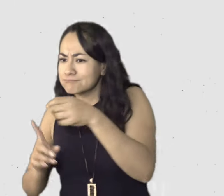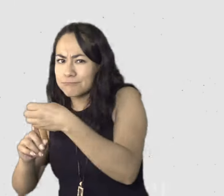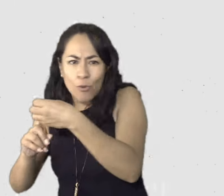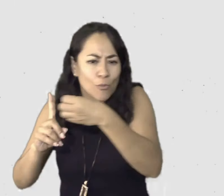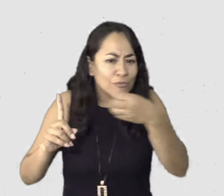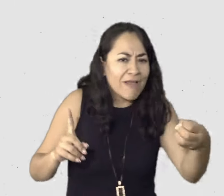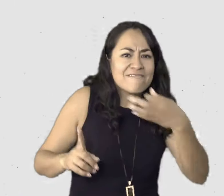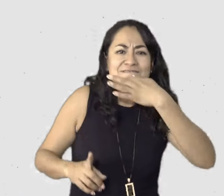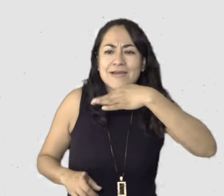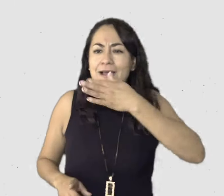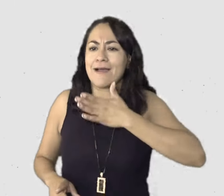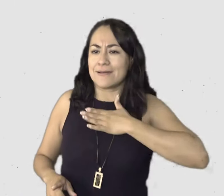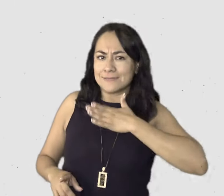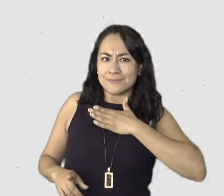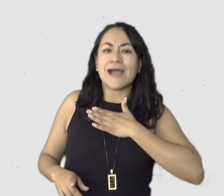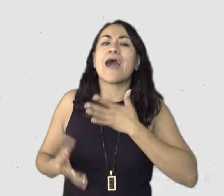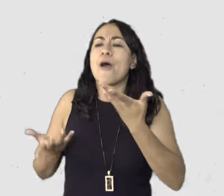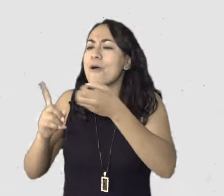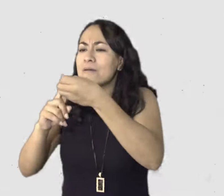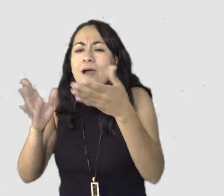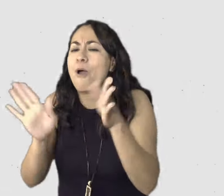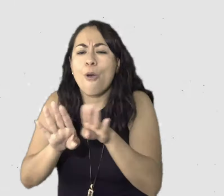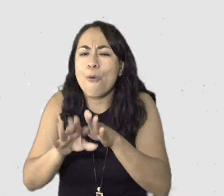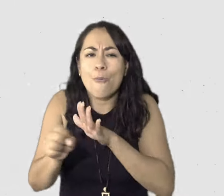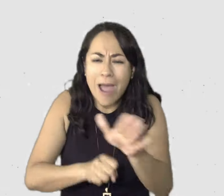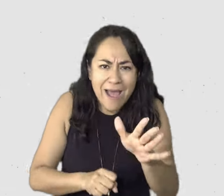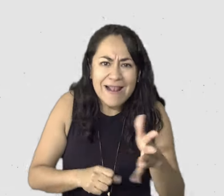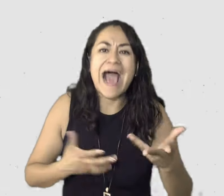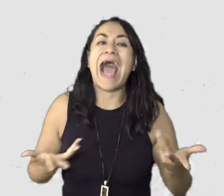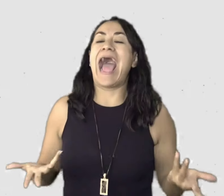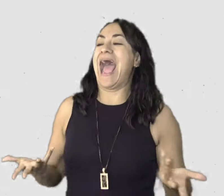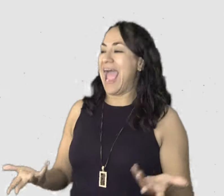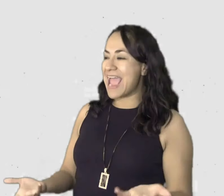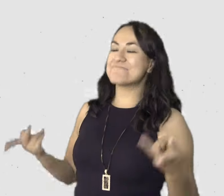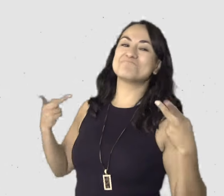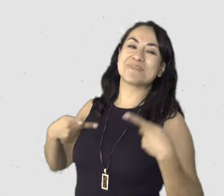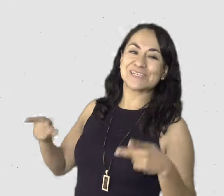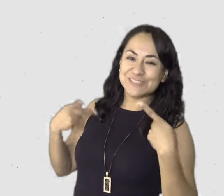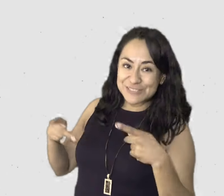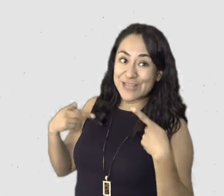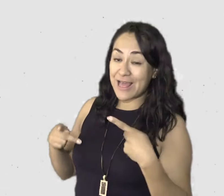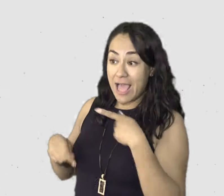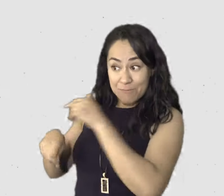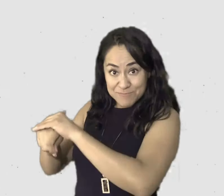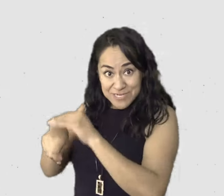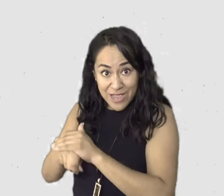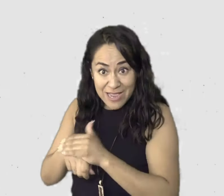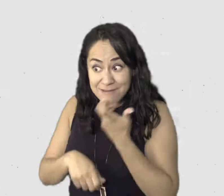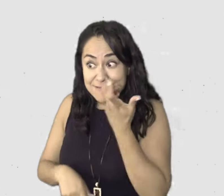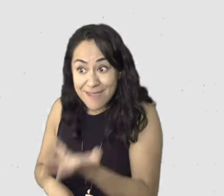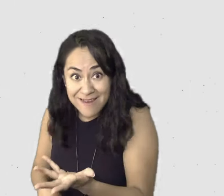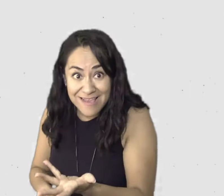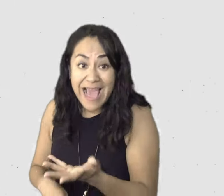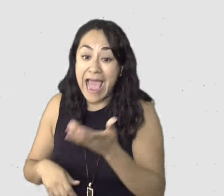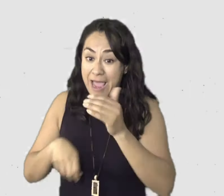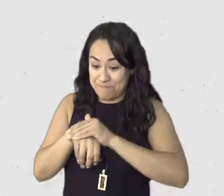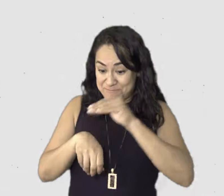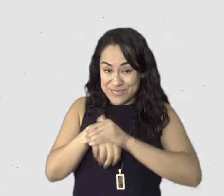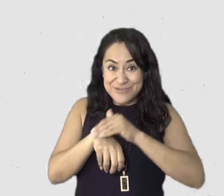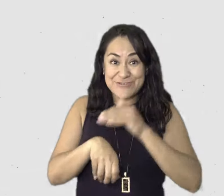recuerdas. Claro, es un versículo que me gusta mucho que dice que el que quiere tener amigos sabe mostrarse amigo y amigos hay más unidos que incluso un